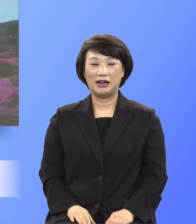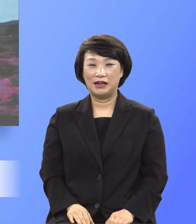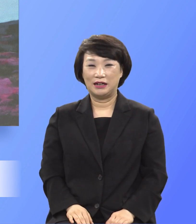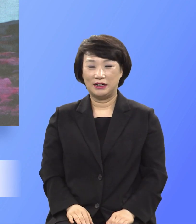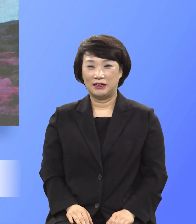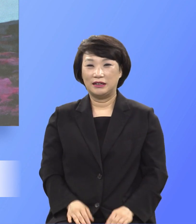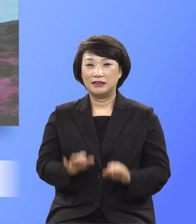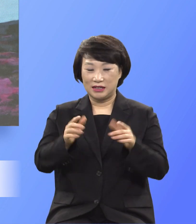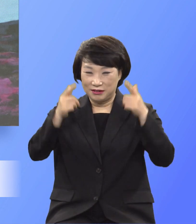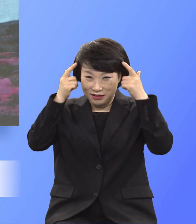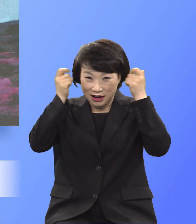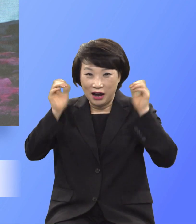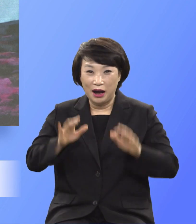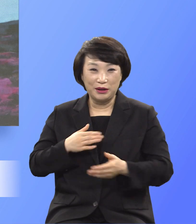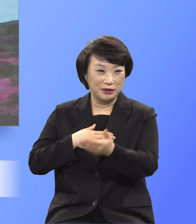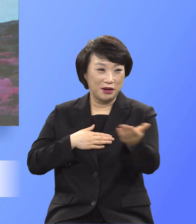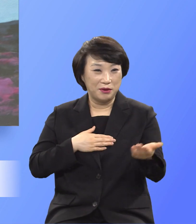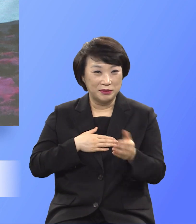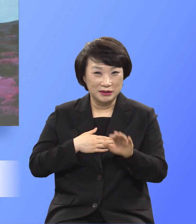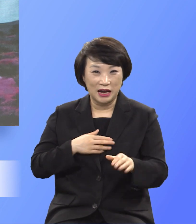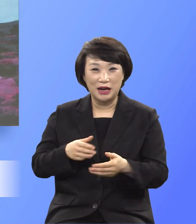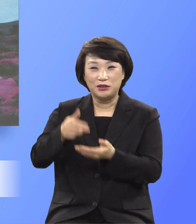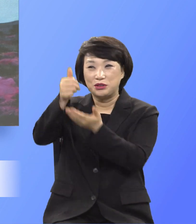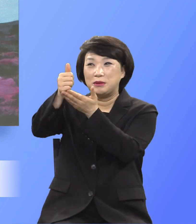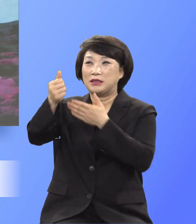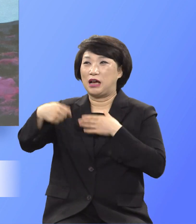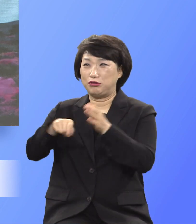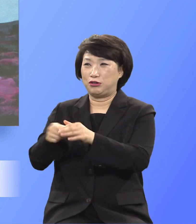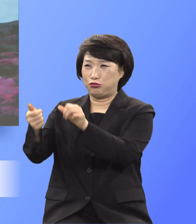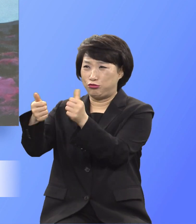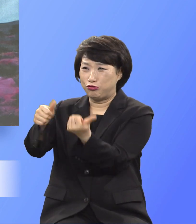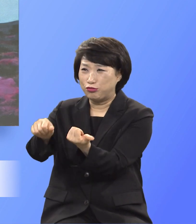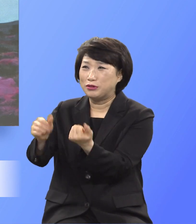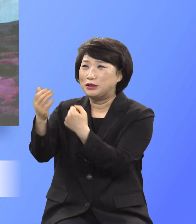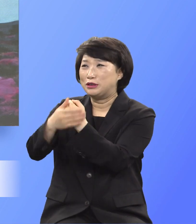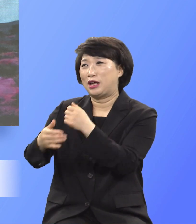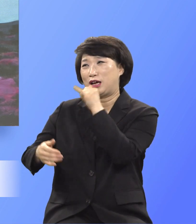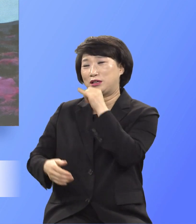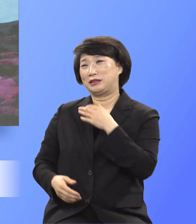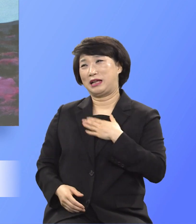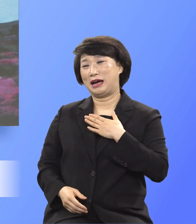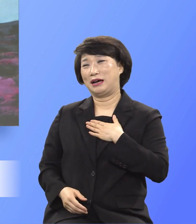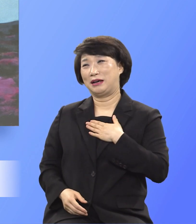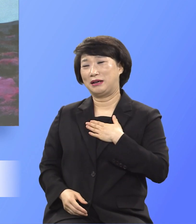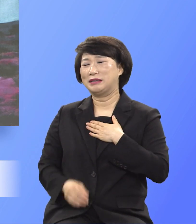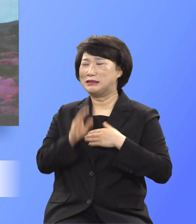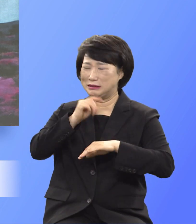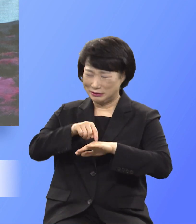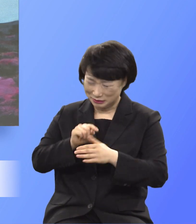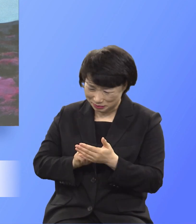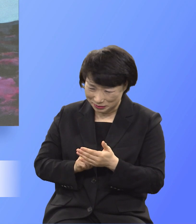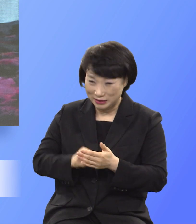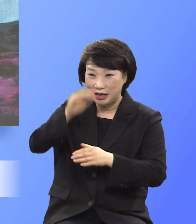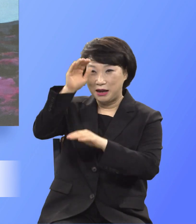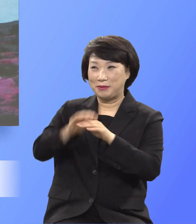작정하면서도 주님이 날려 죽어주신 은혜 앞에 진심으로 예배하는 것이니